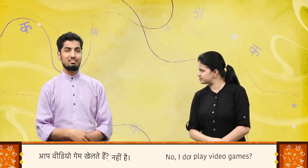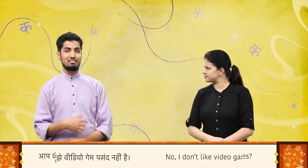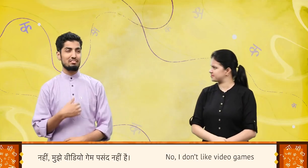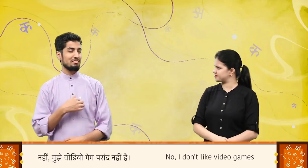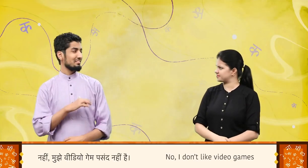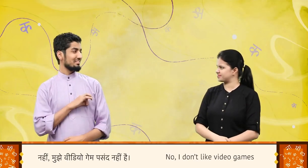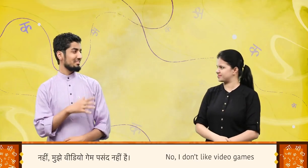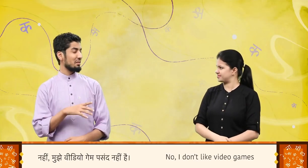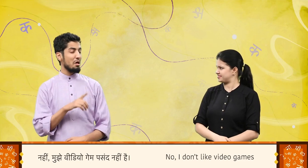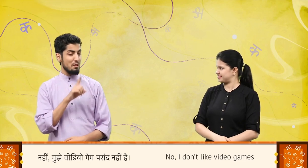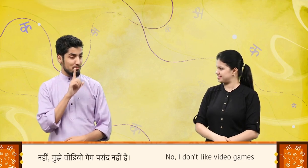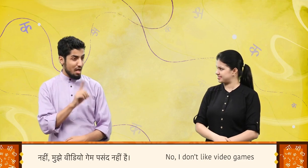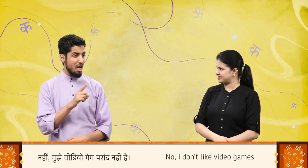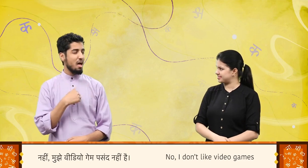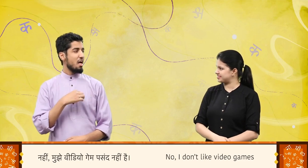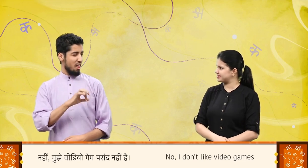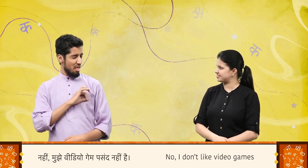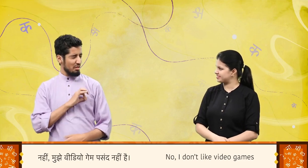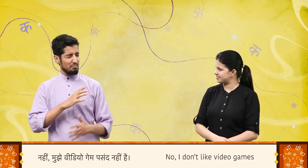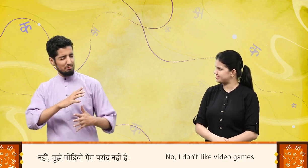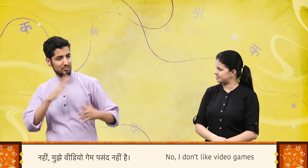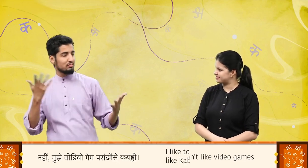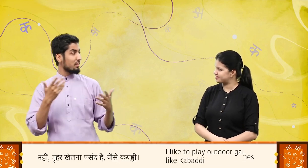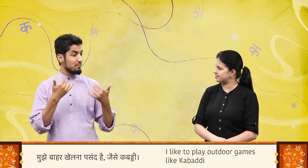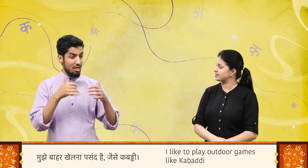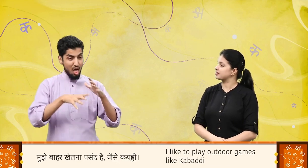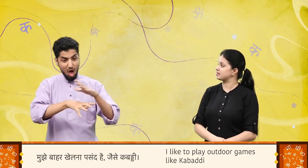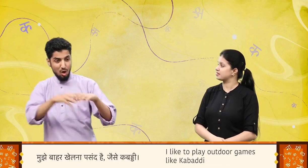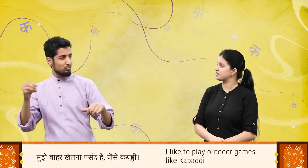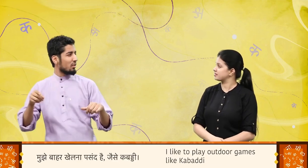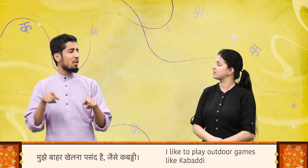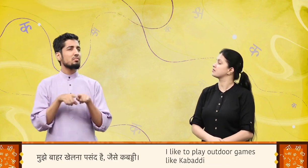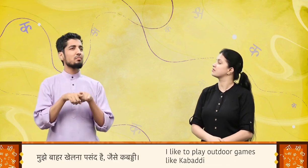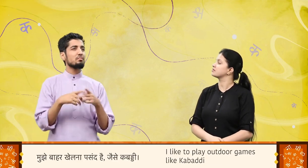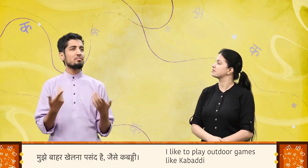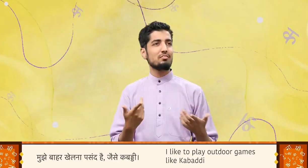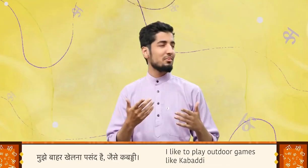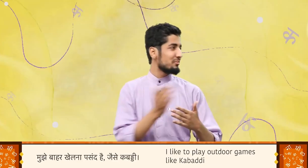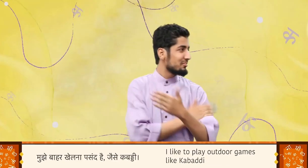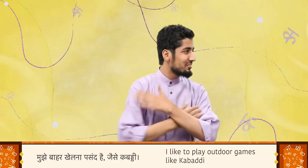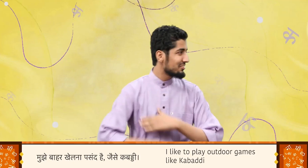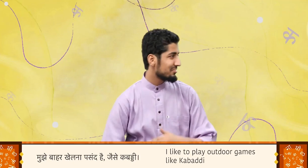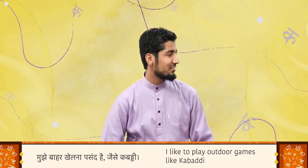नहीं, मुझे वीडियो गेम पसंद नहीं है मुझे बाहर खेलना पसंद है जैसे कबड़ी